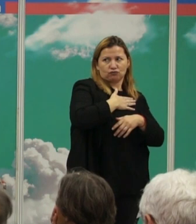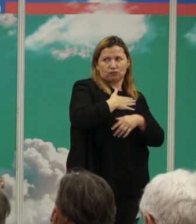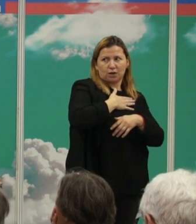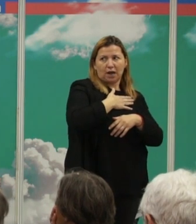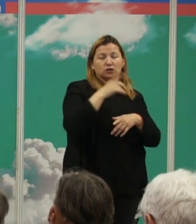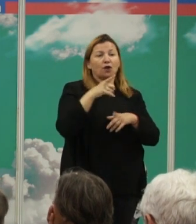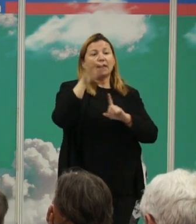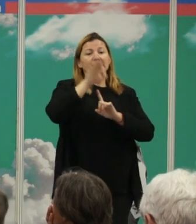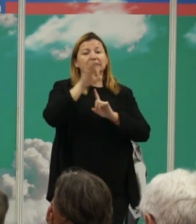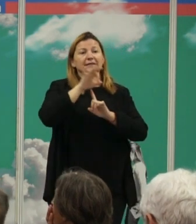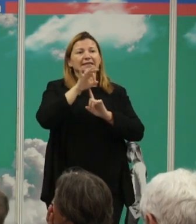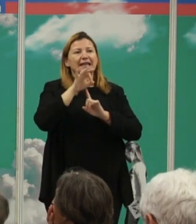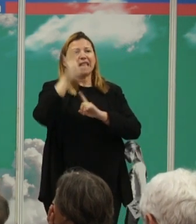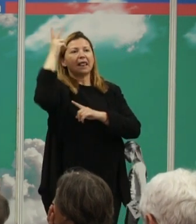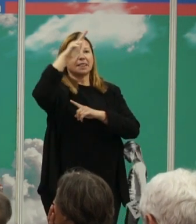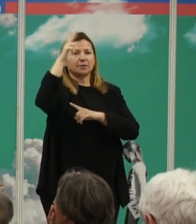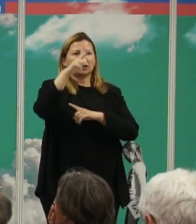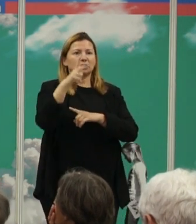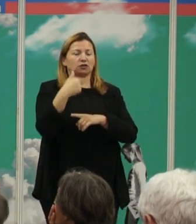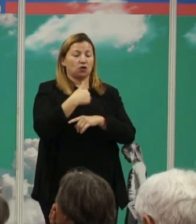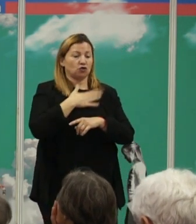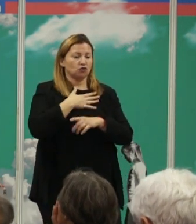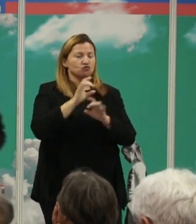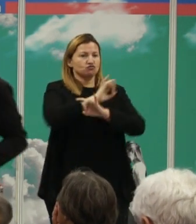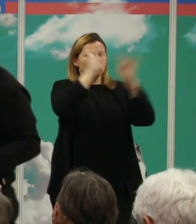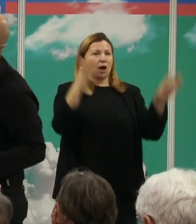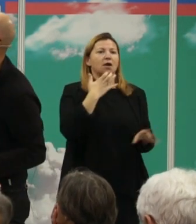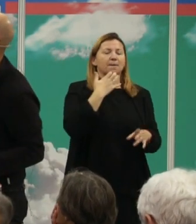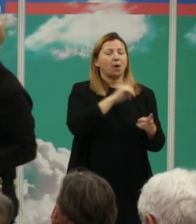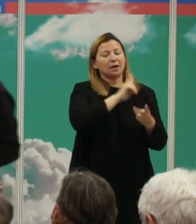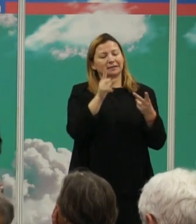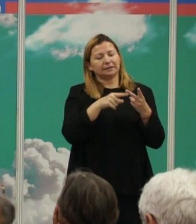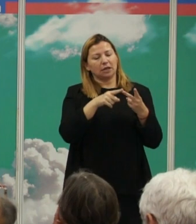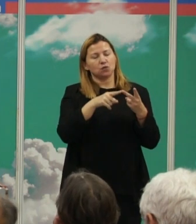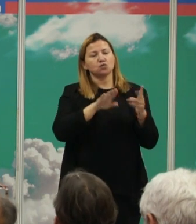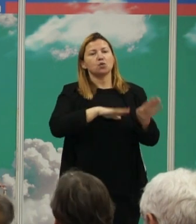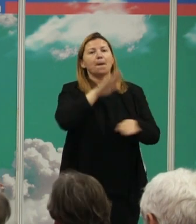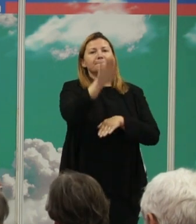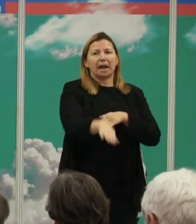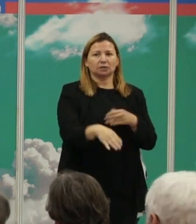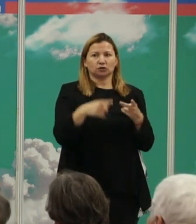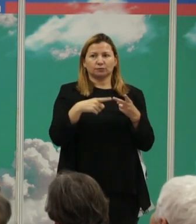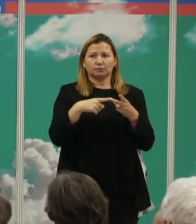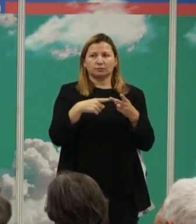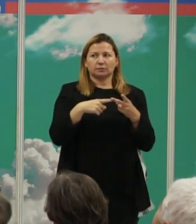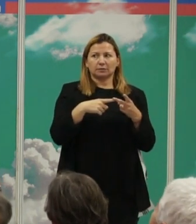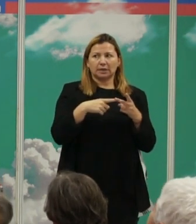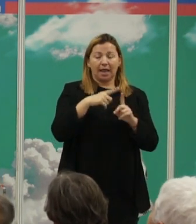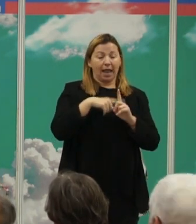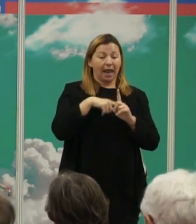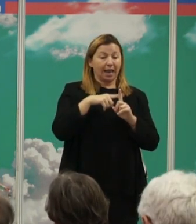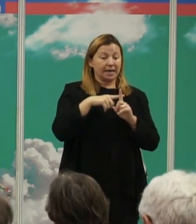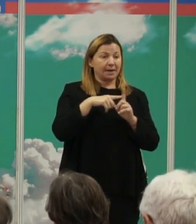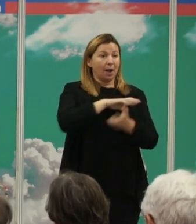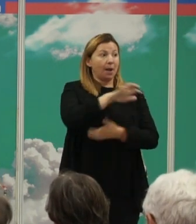filogenética y nosotros estamos en un clado violento ¿cuál es el segundo paso? el segundo paso es inferir el nivel de violencia letal